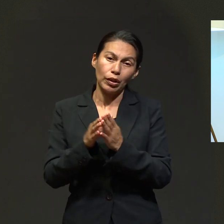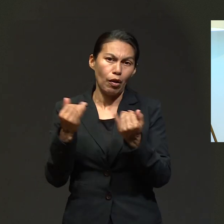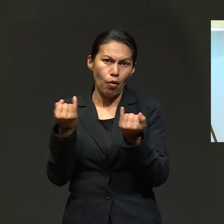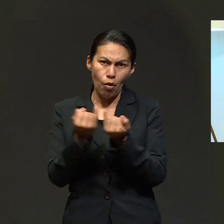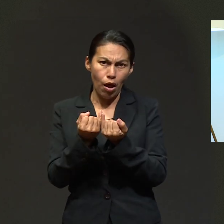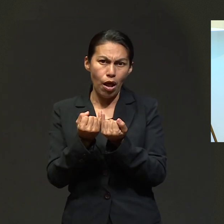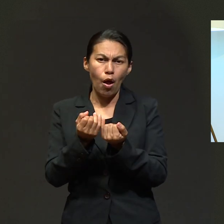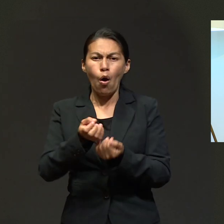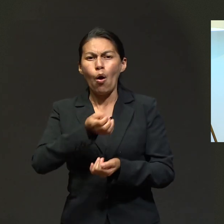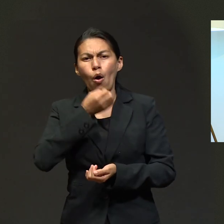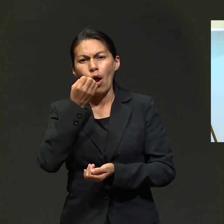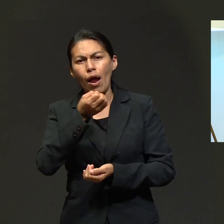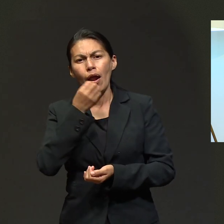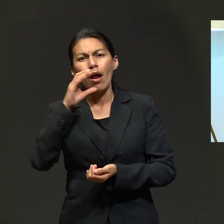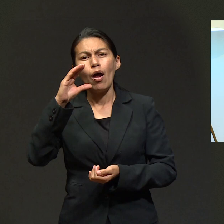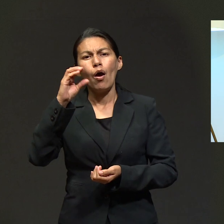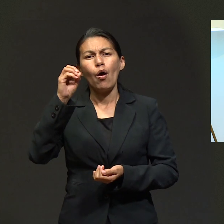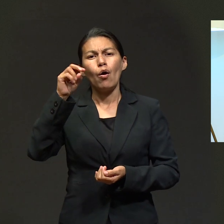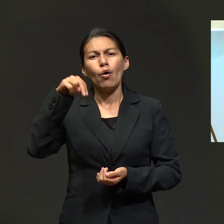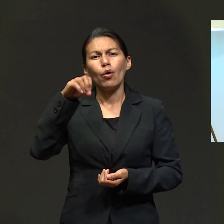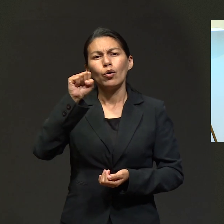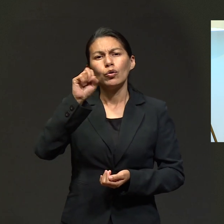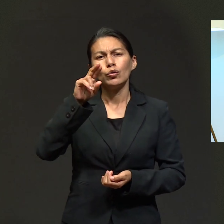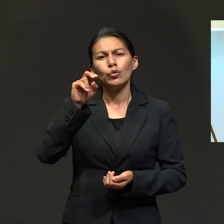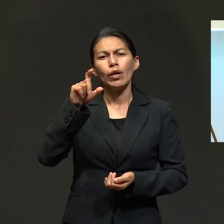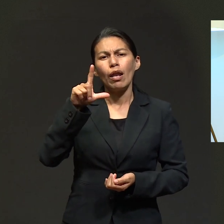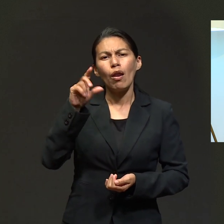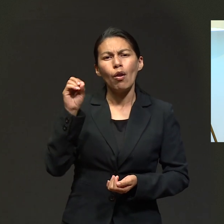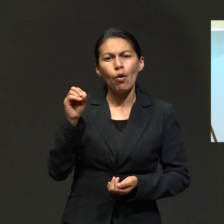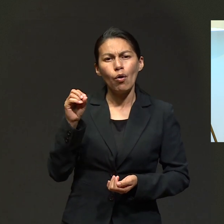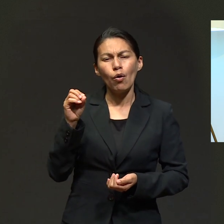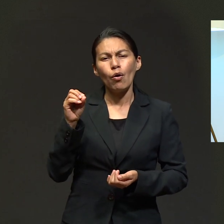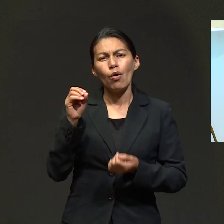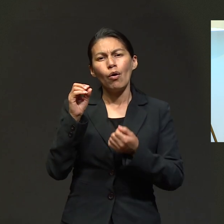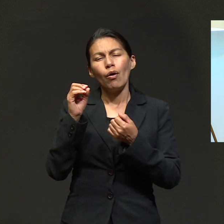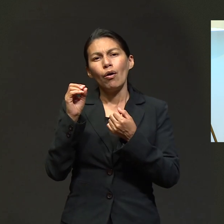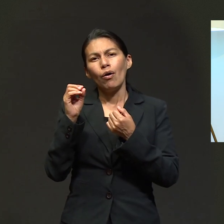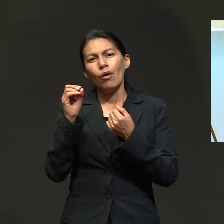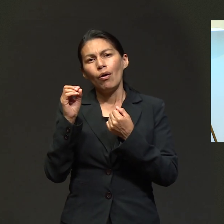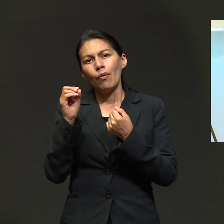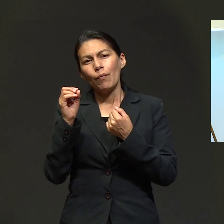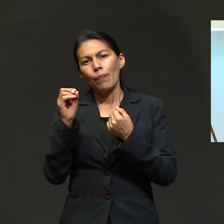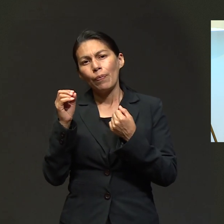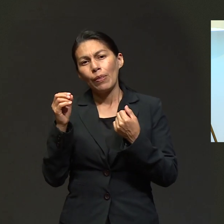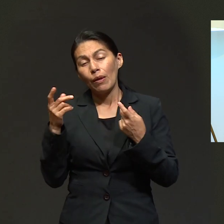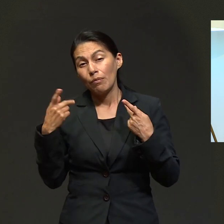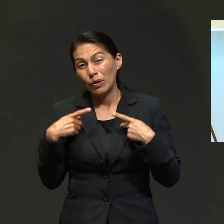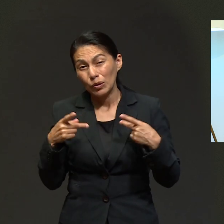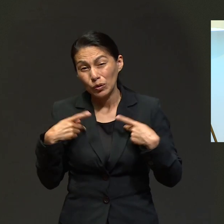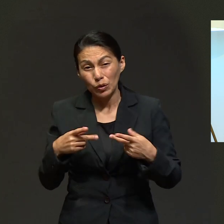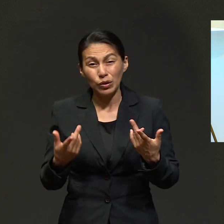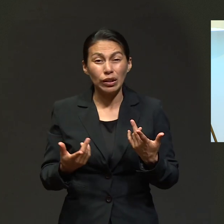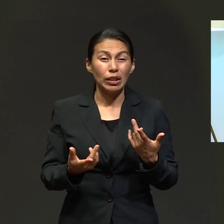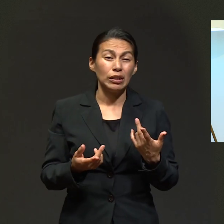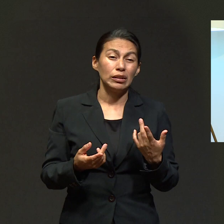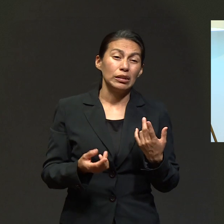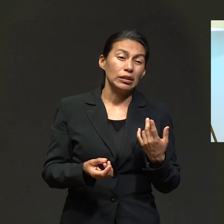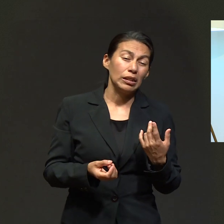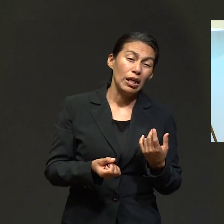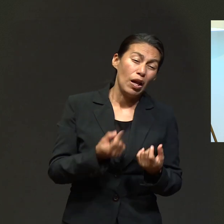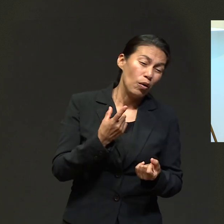consuelo, esperanza y fortaleza por aquellas personas que han perdido en estos días a sus seres queridos.